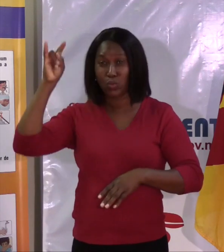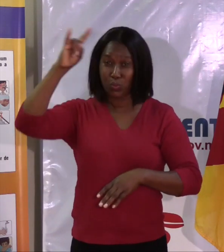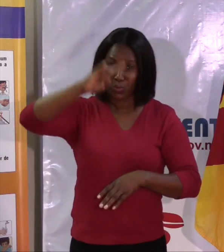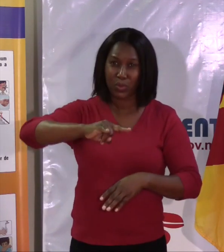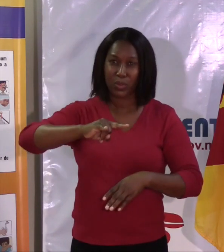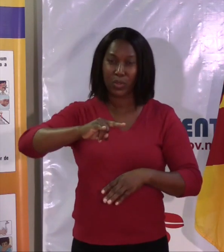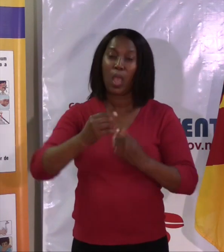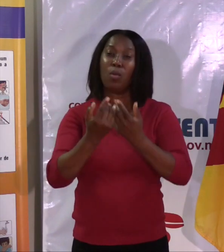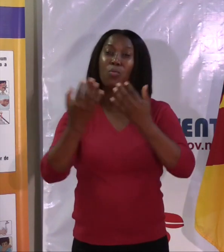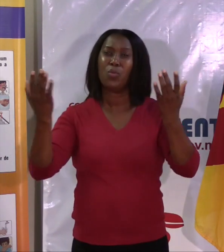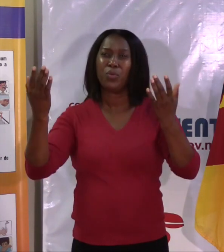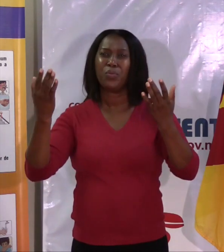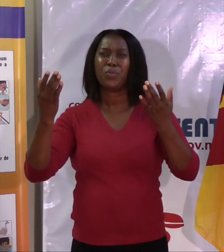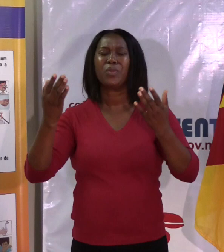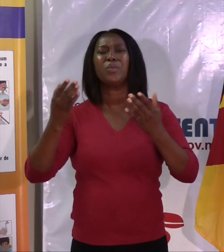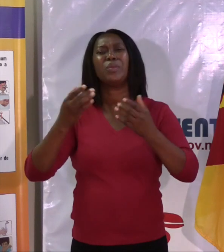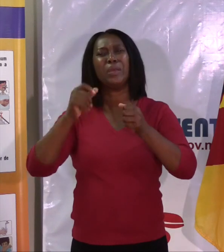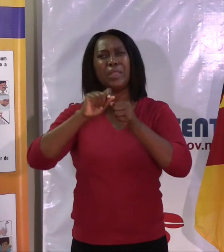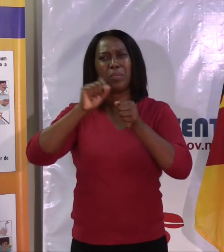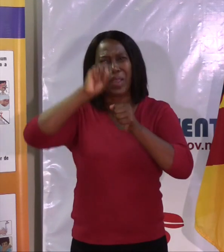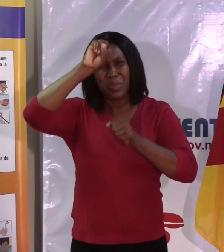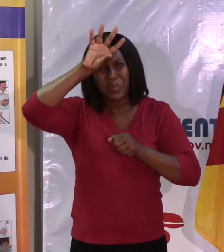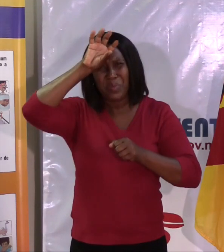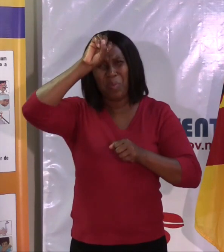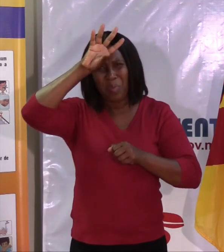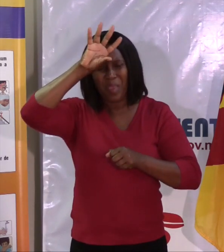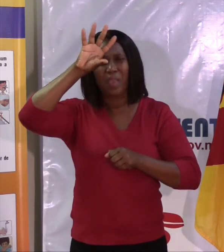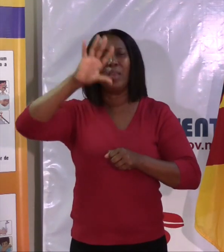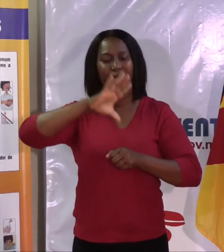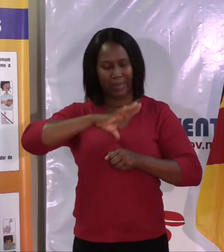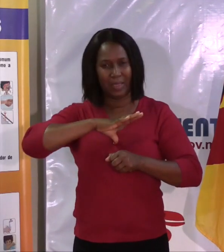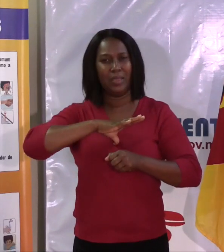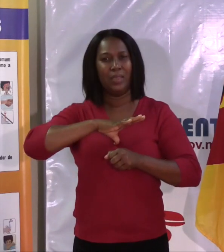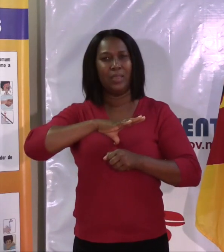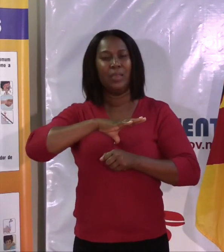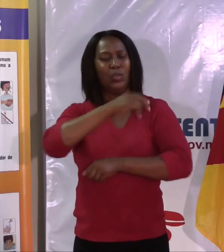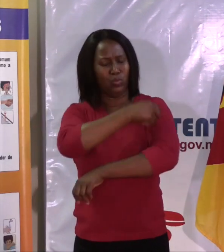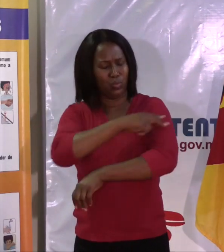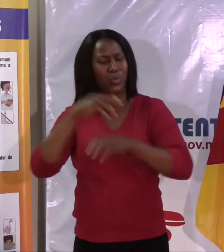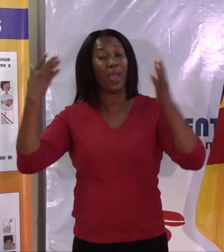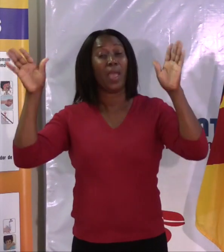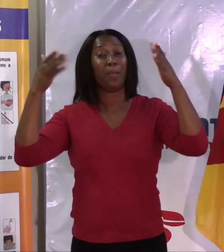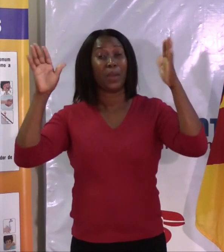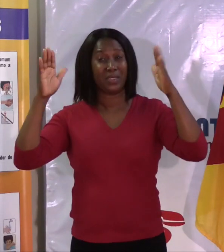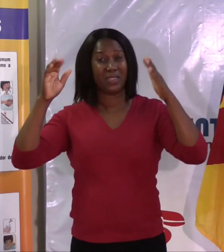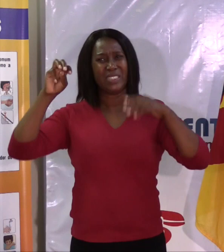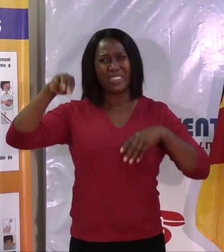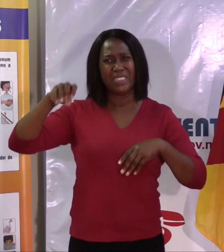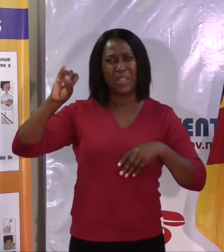Os mineiros têm uma forma de serem monitorados através das empresas de minas. Portanto, as empresas de minas sabem exatamente de